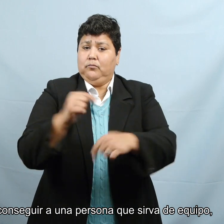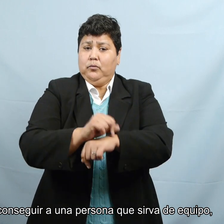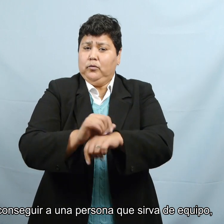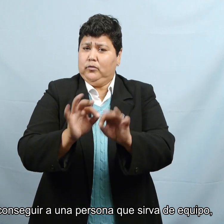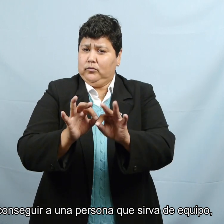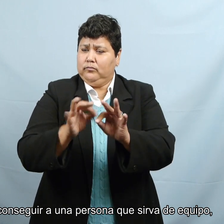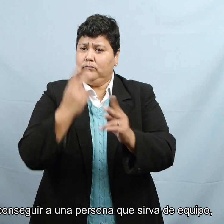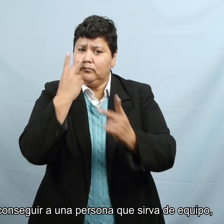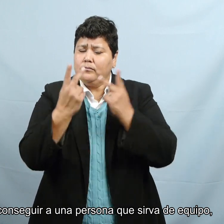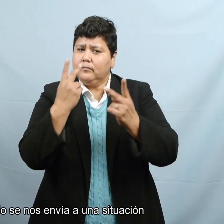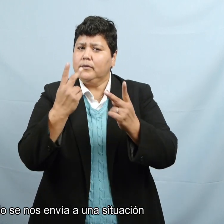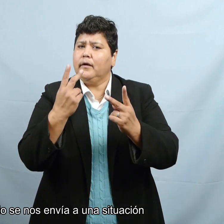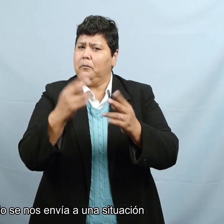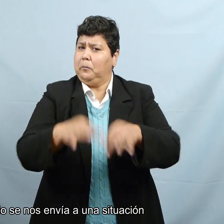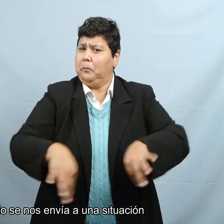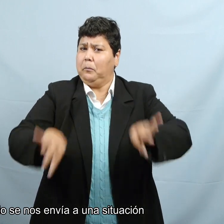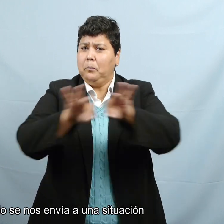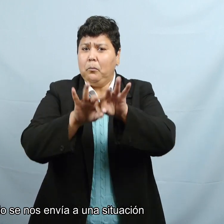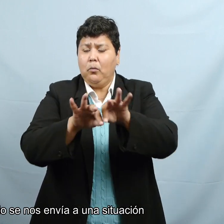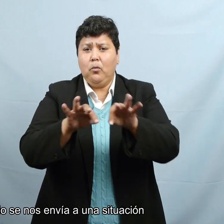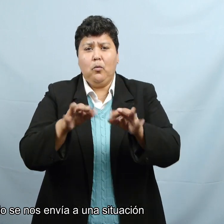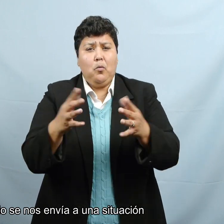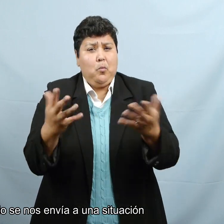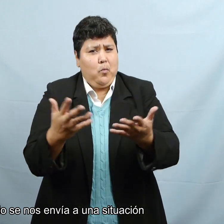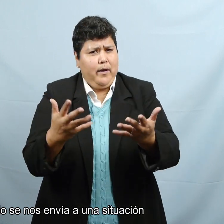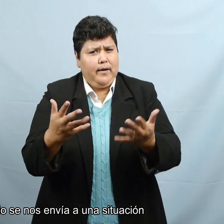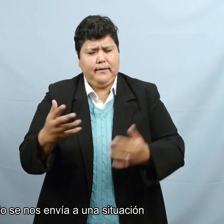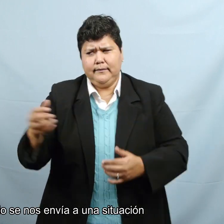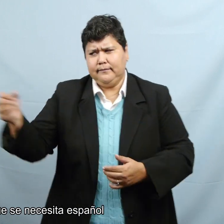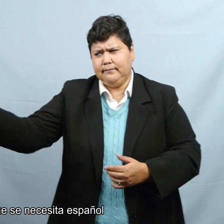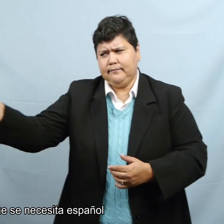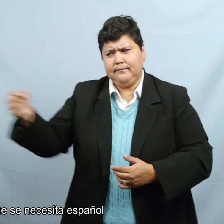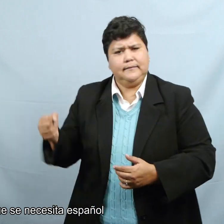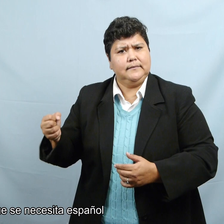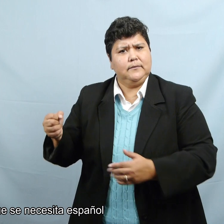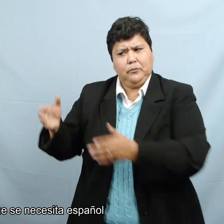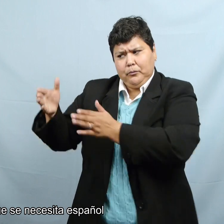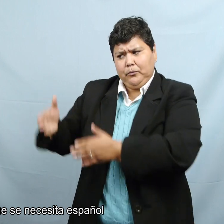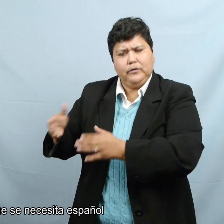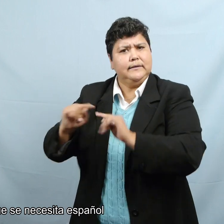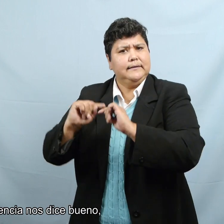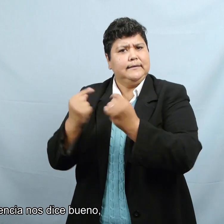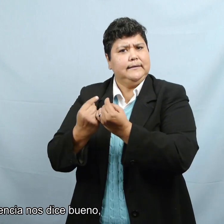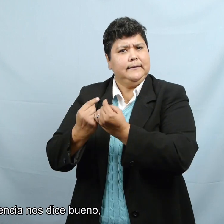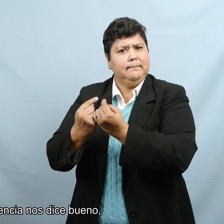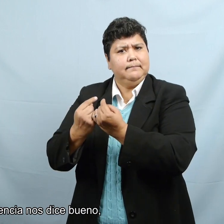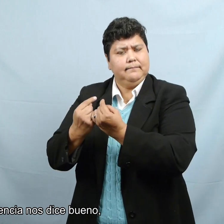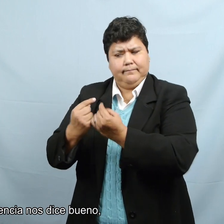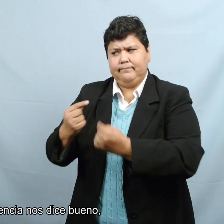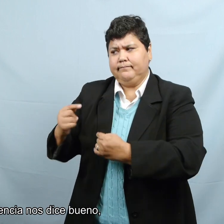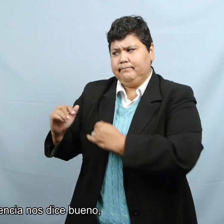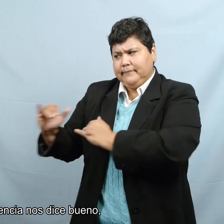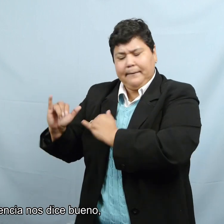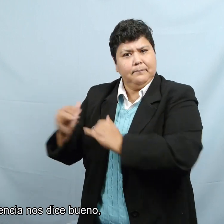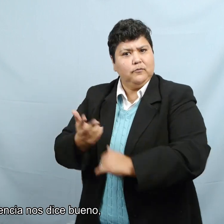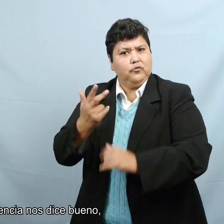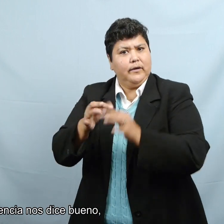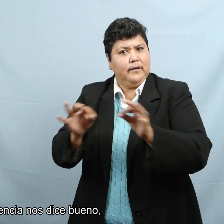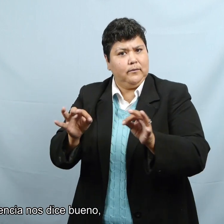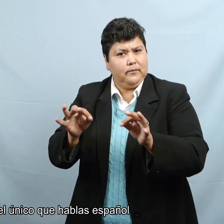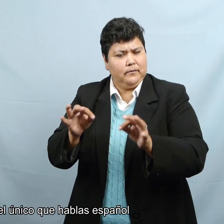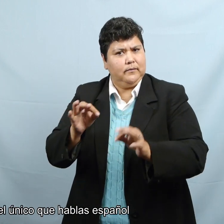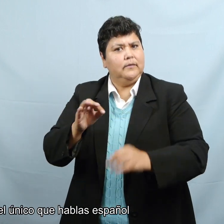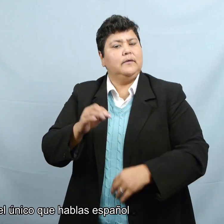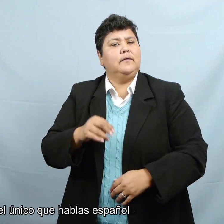sirva de equipo. Porque a menudo se nos envía a una situación en la que se necesita español y la agencia nos dice,